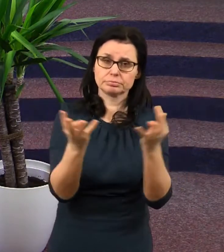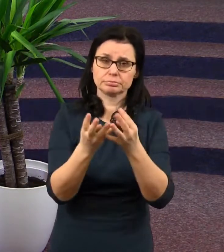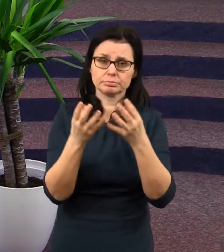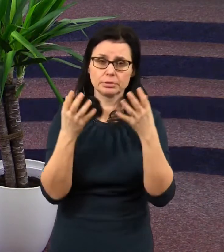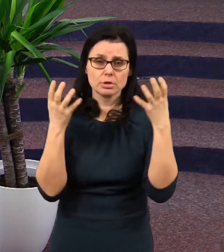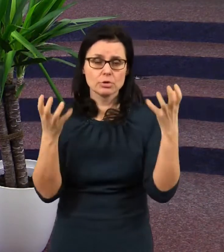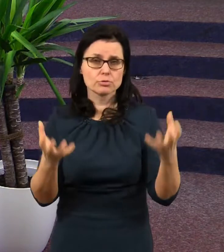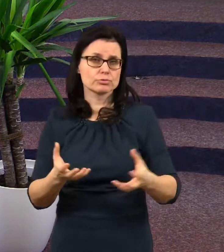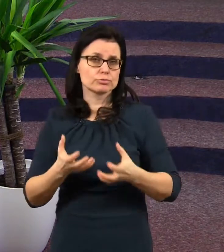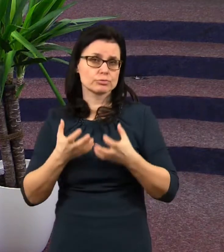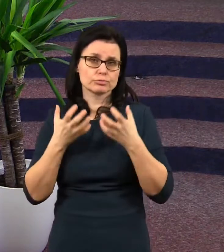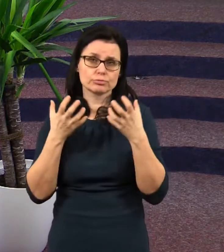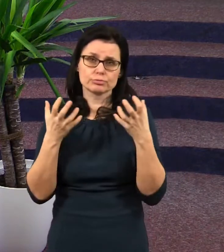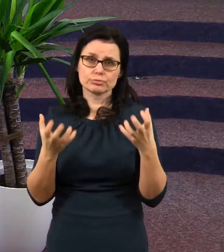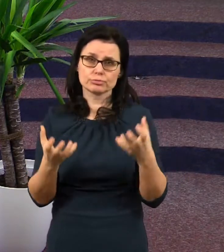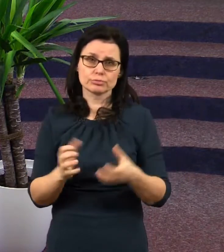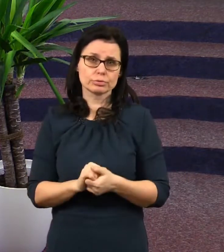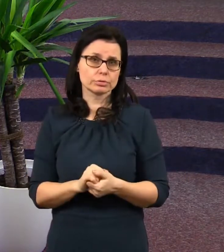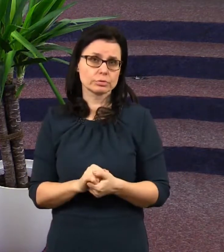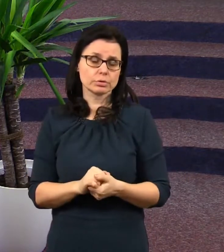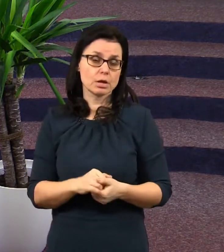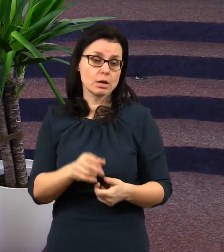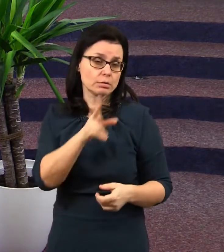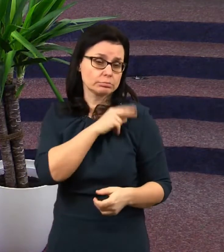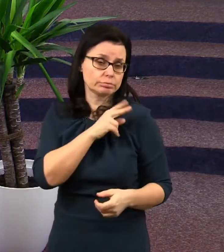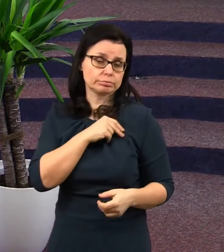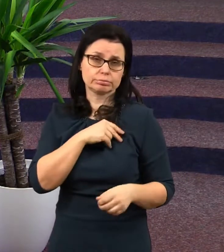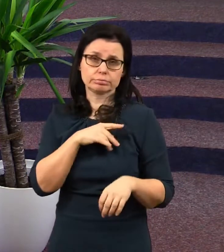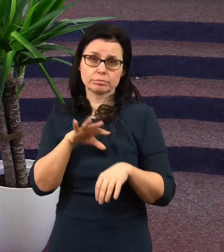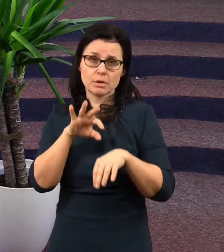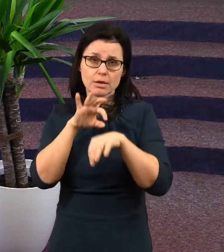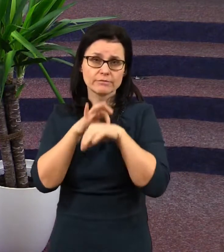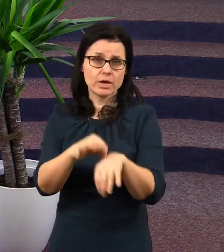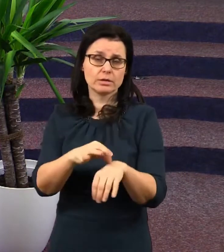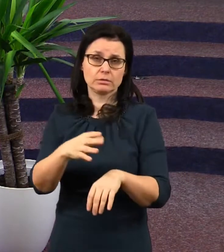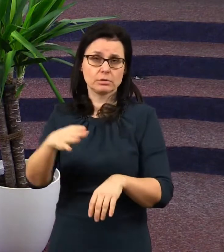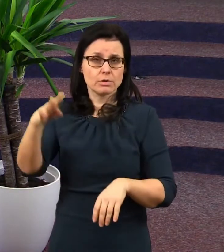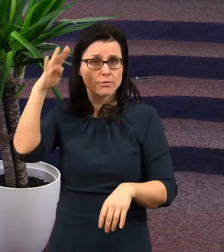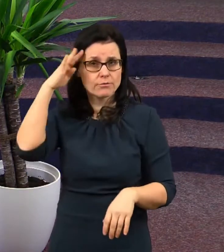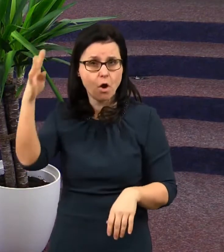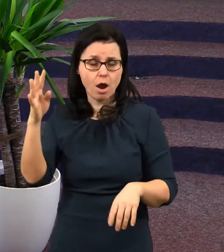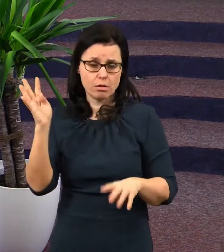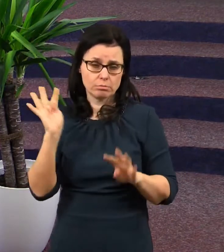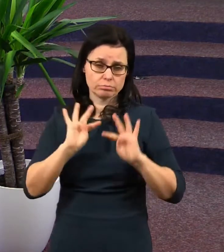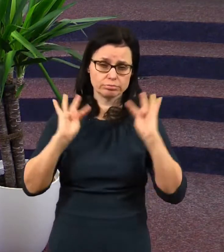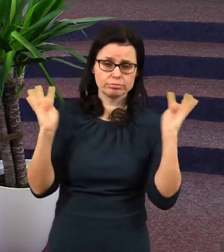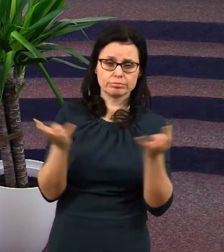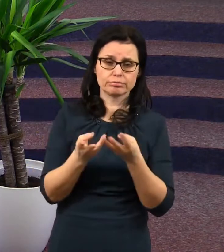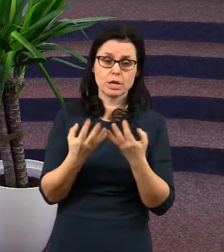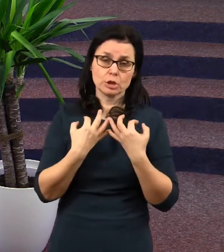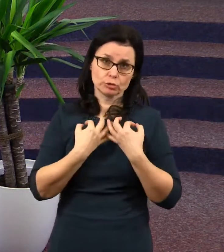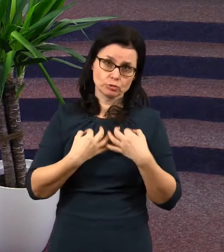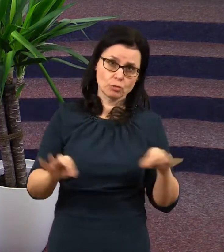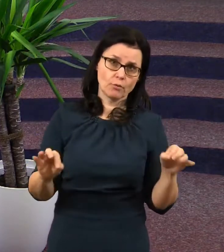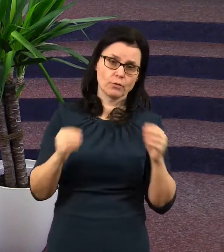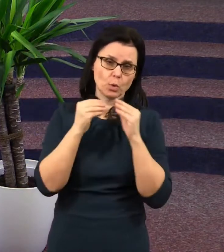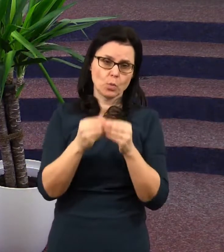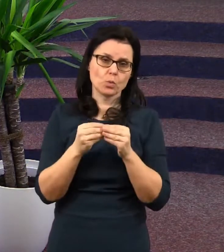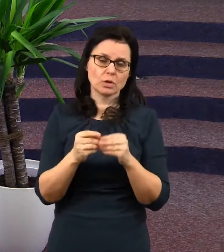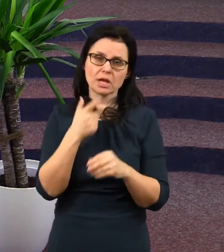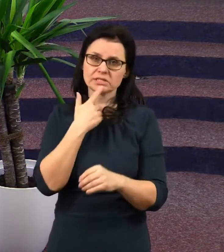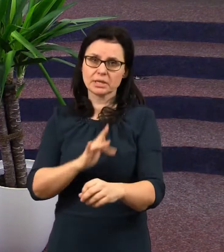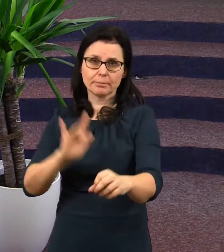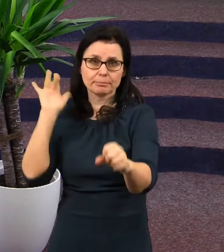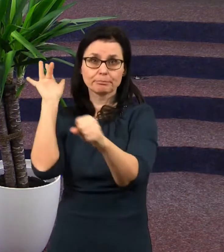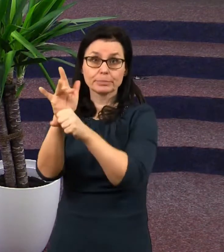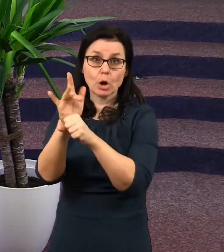dobrodružní, generálové a mocní, kteří si dovolí troufnout na toto